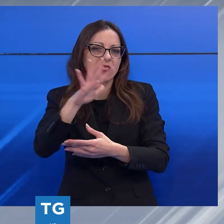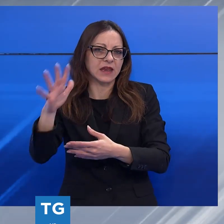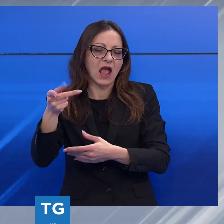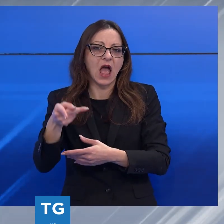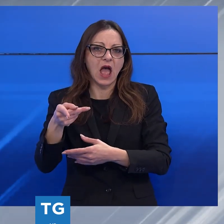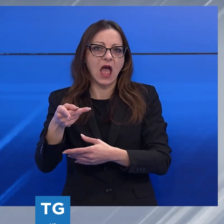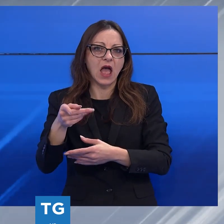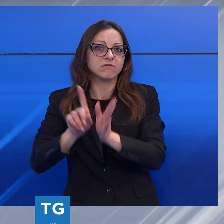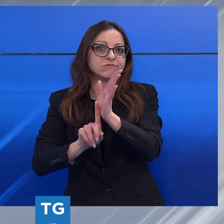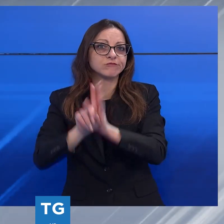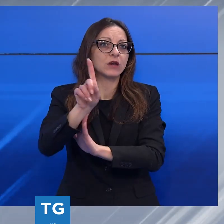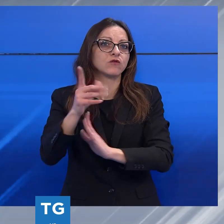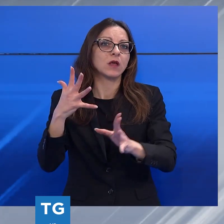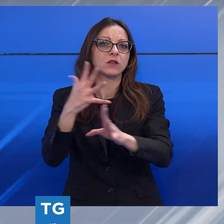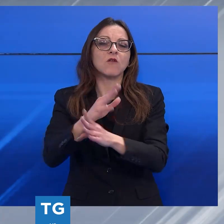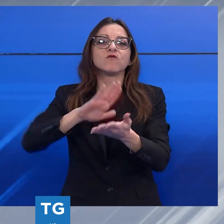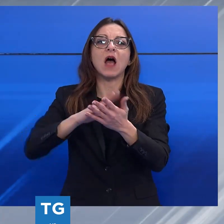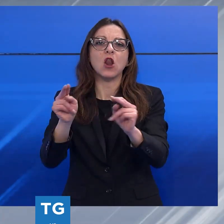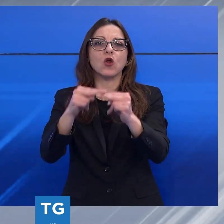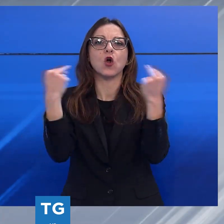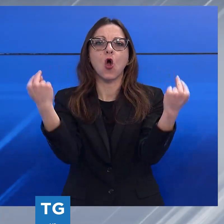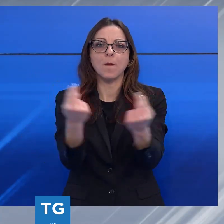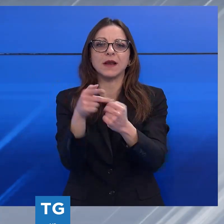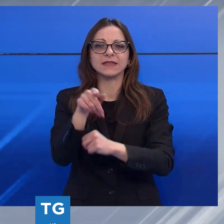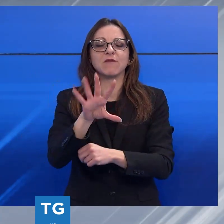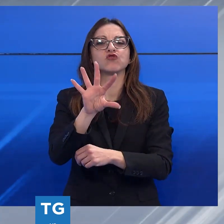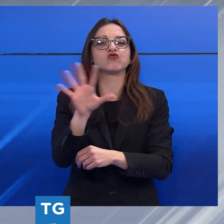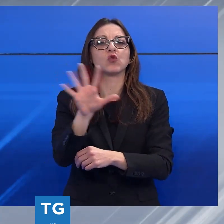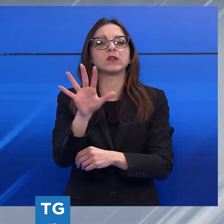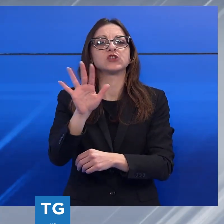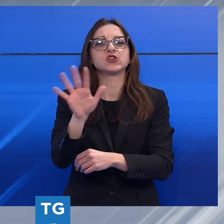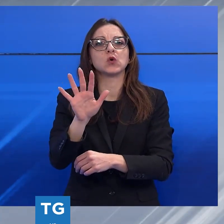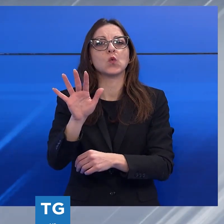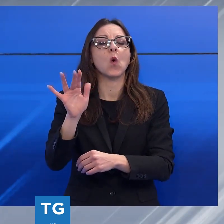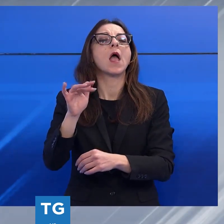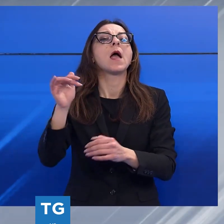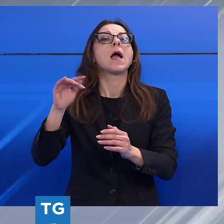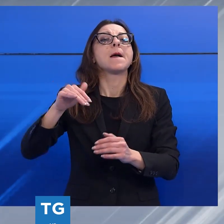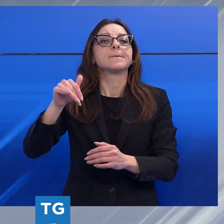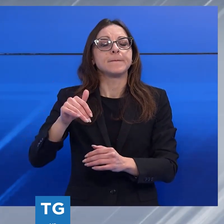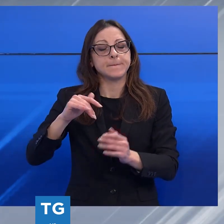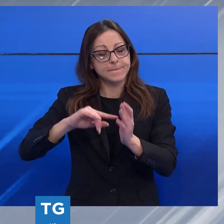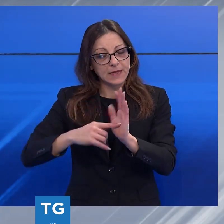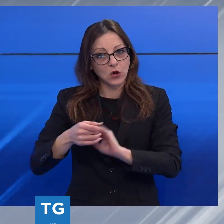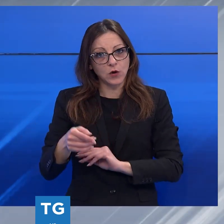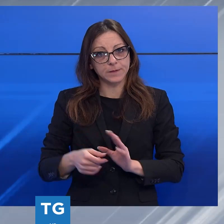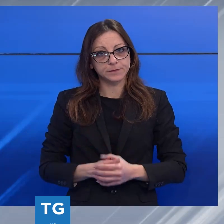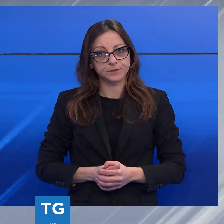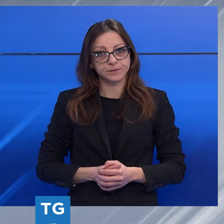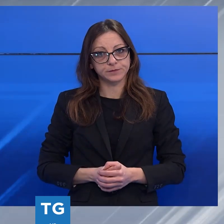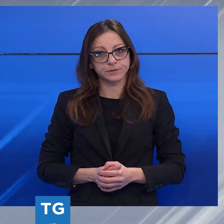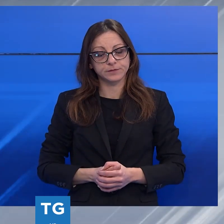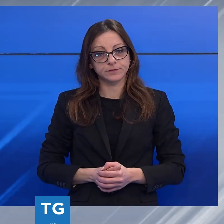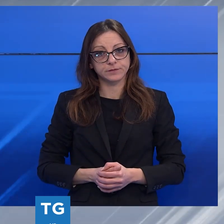renderanno possibili interventi per un valore complessivo di oltre 55 milioni. La Fondazione è andata a intercettare un bisogno